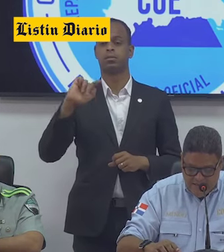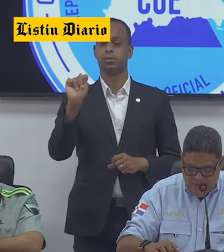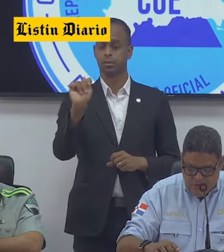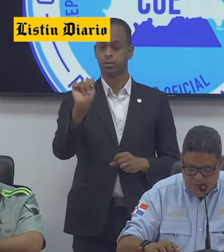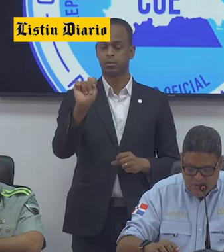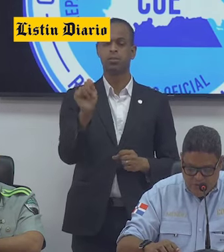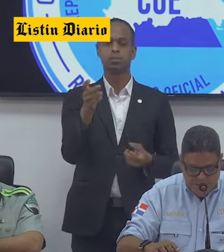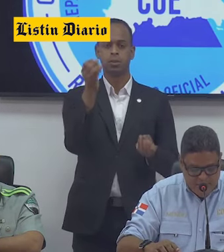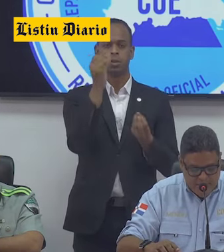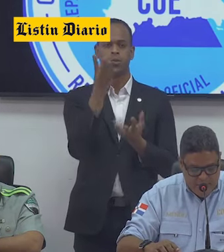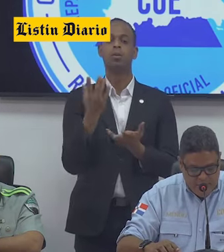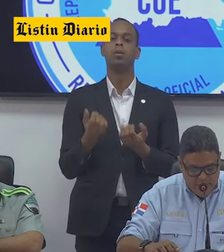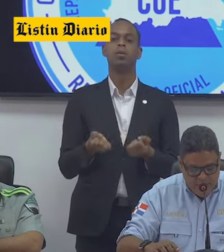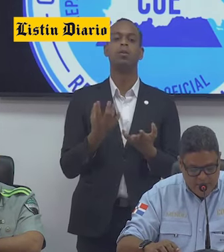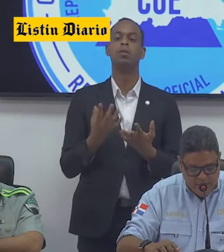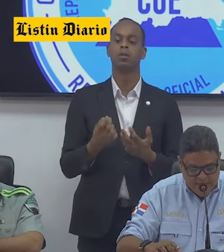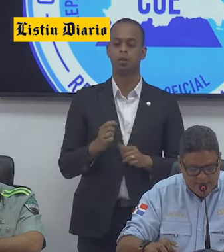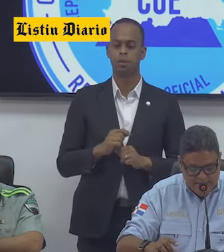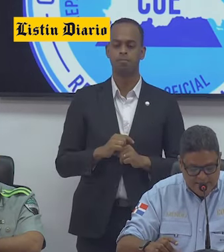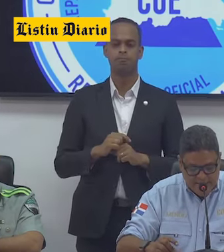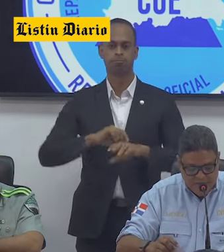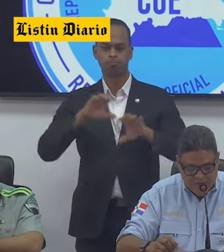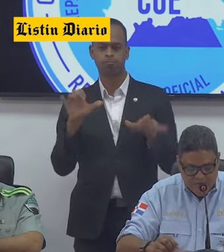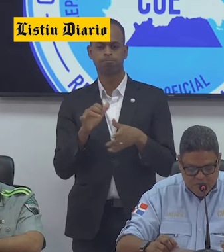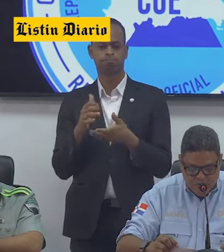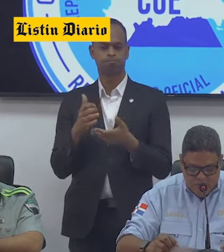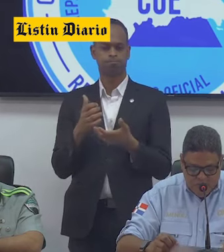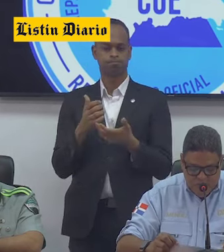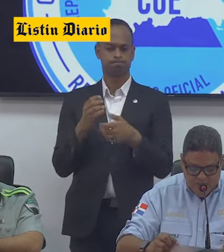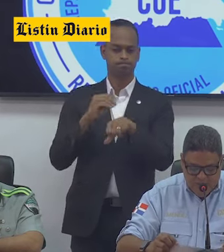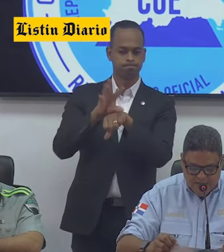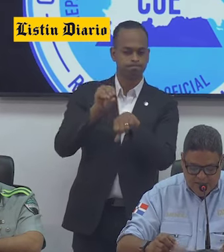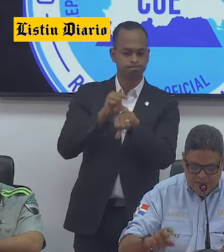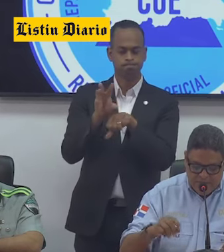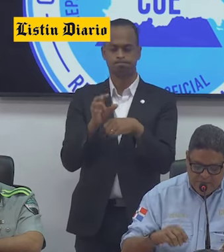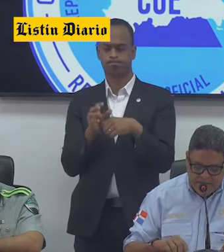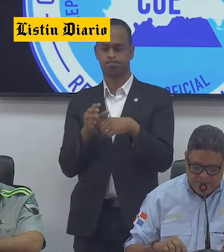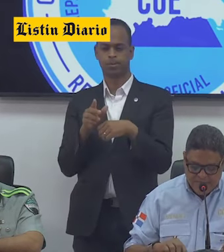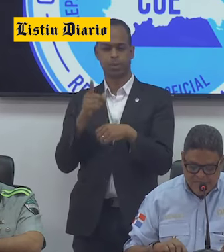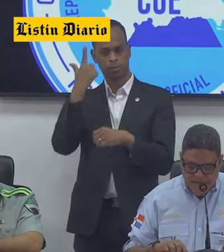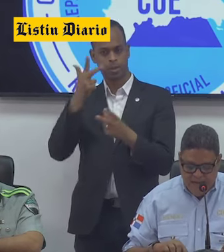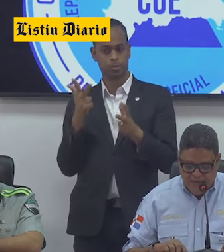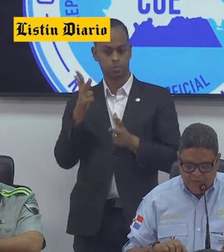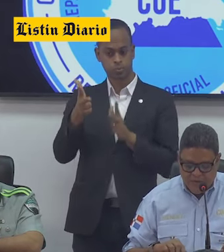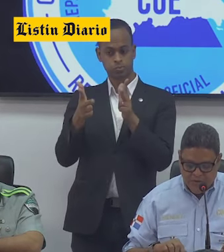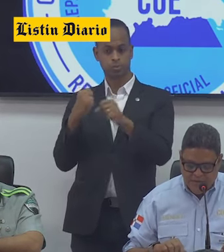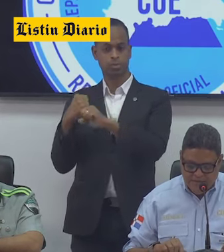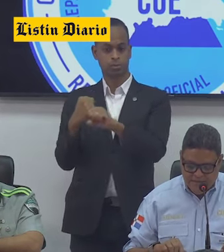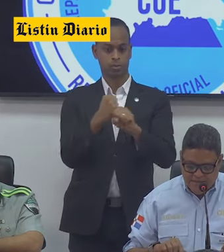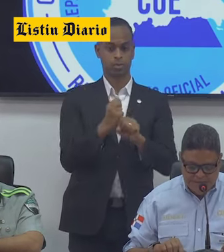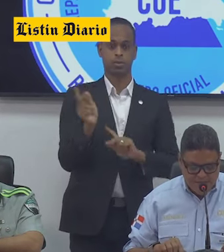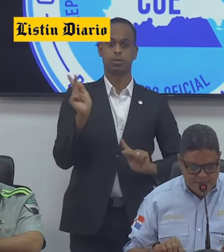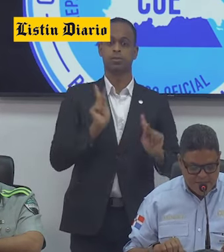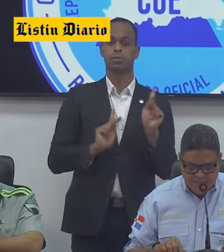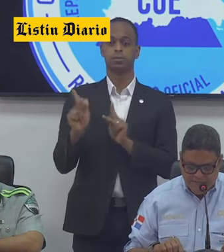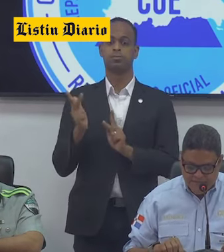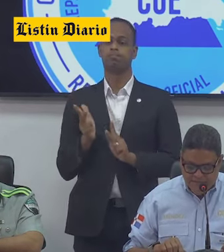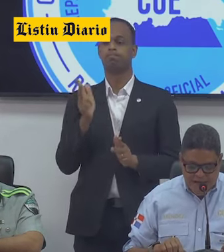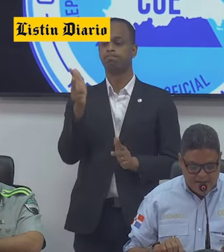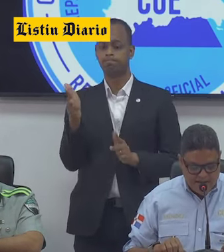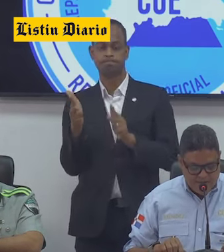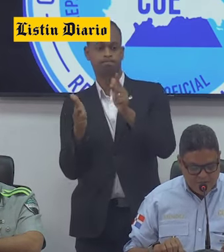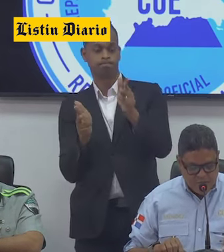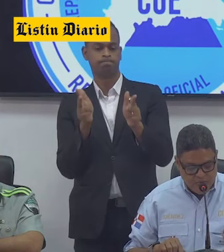INTRAN, informó que se llevaron a cabo jornadas de sensibilización, prohibiendo la seguridad vial a las personas que se desplazaban